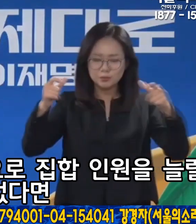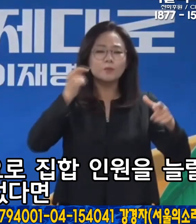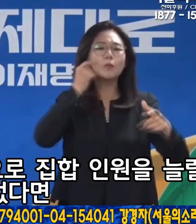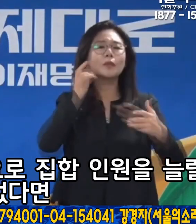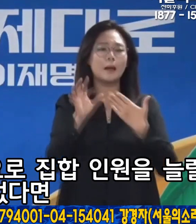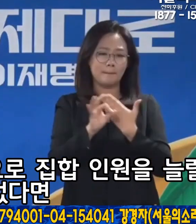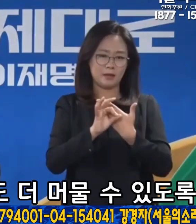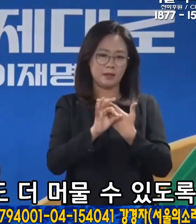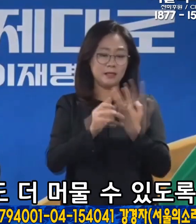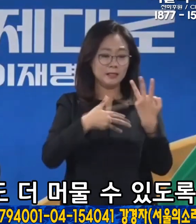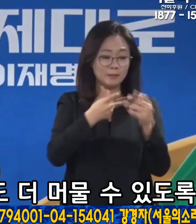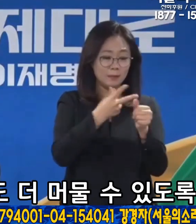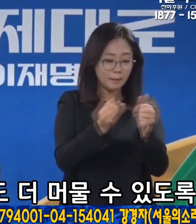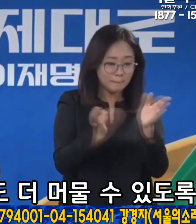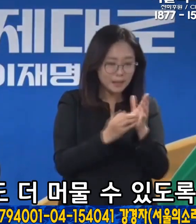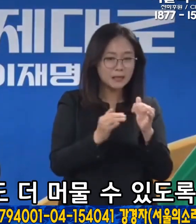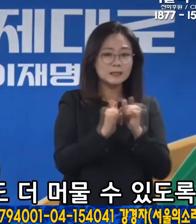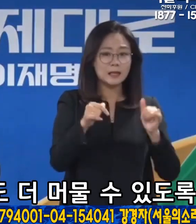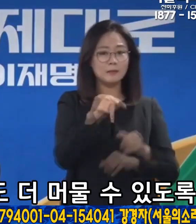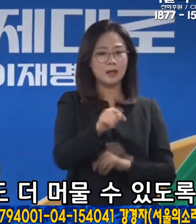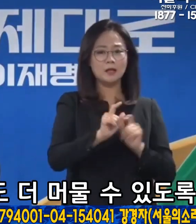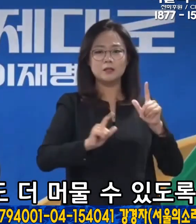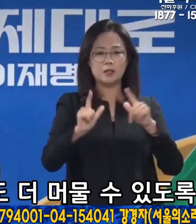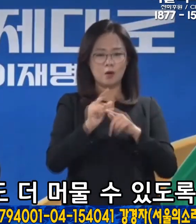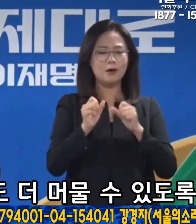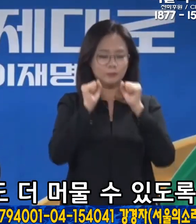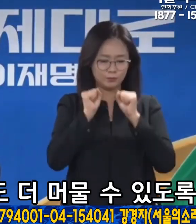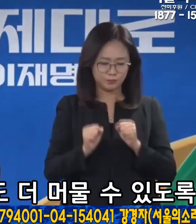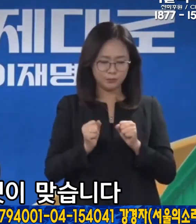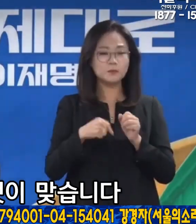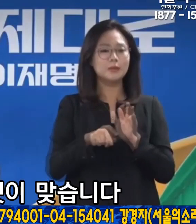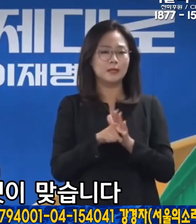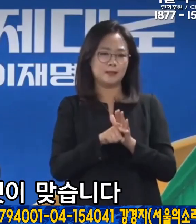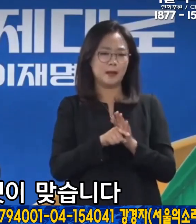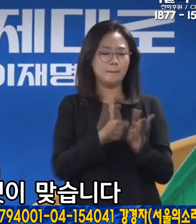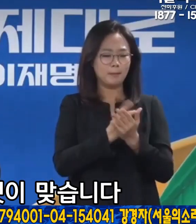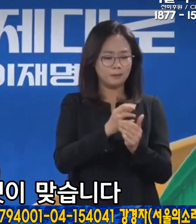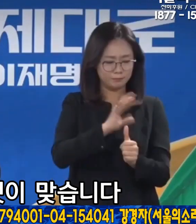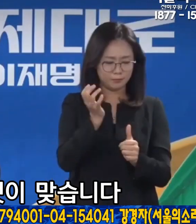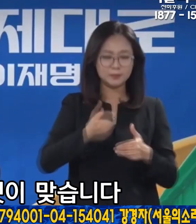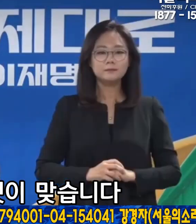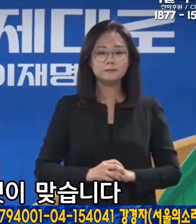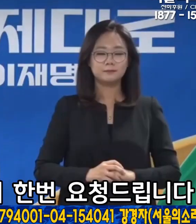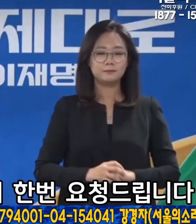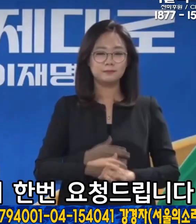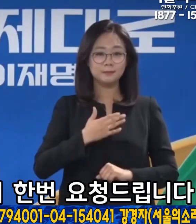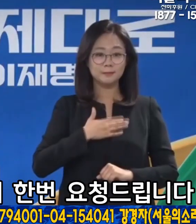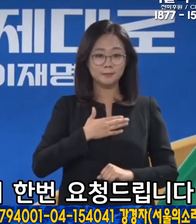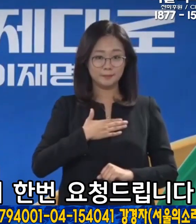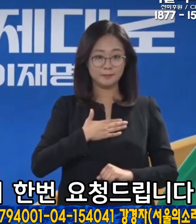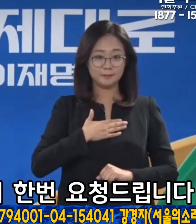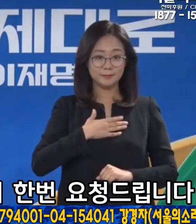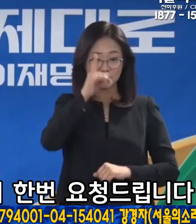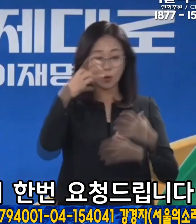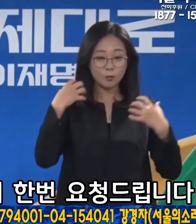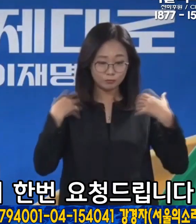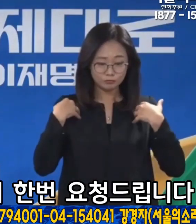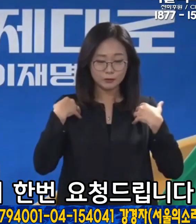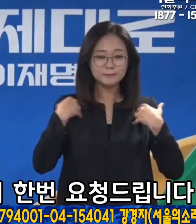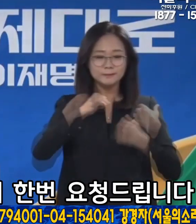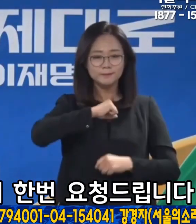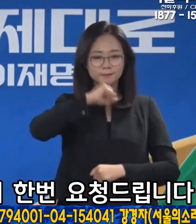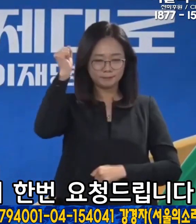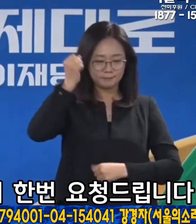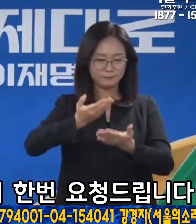없다면 3차 접종자만이라도 더 머물 수 있도록 완화하는 것이 맞습니다. 정부의 결단을 다시 한번